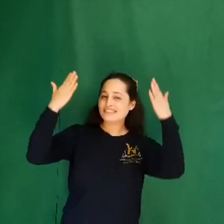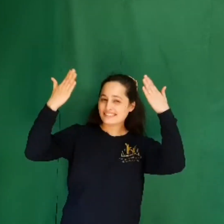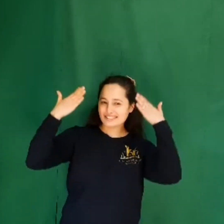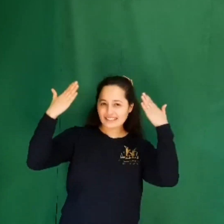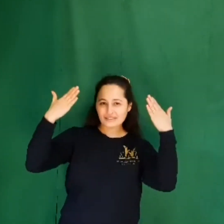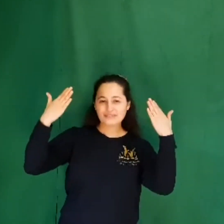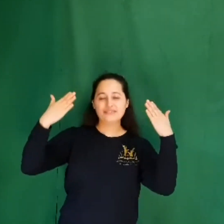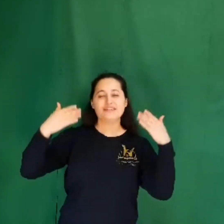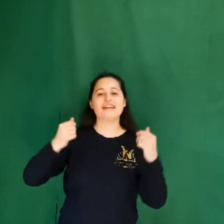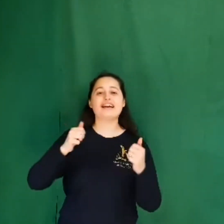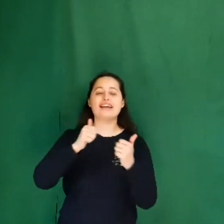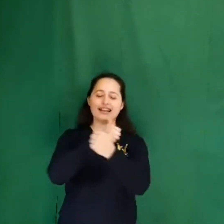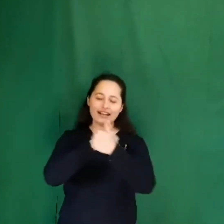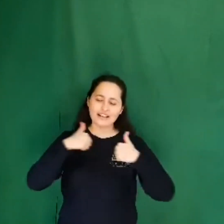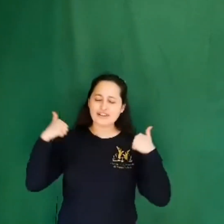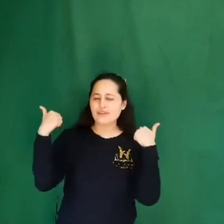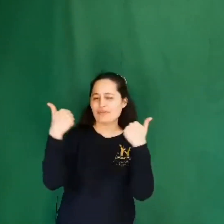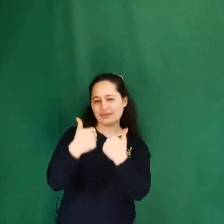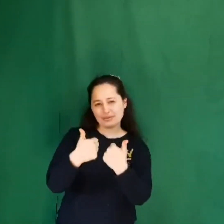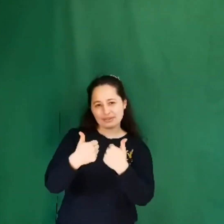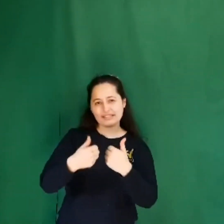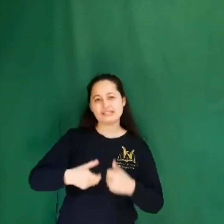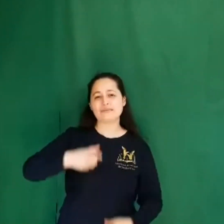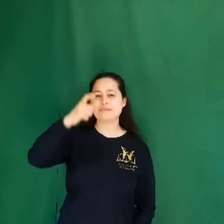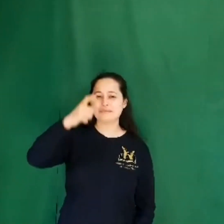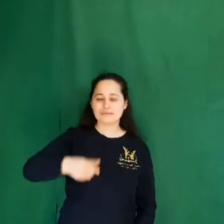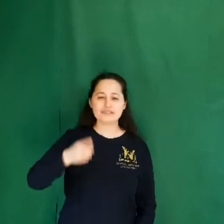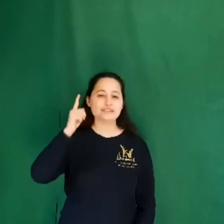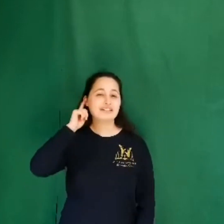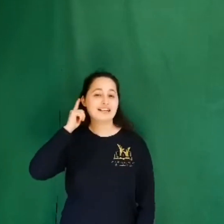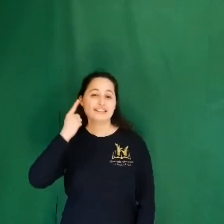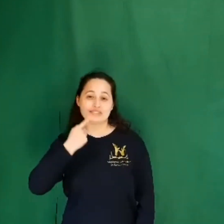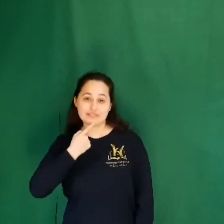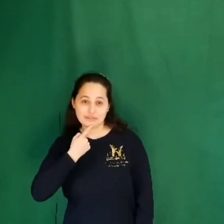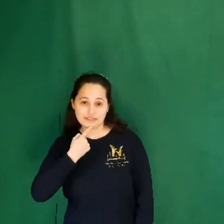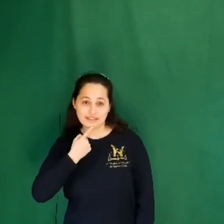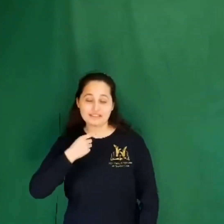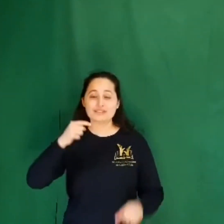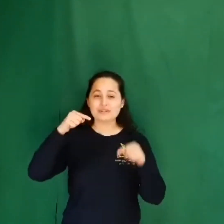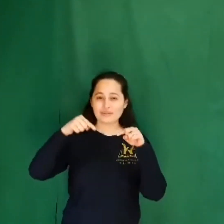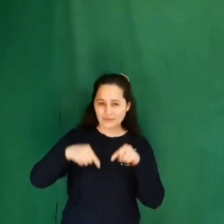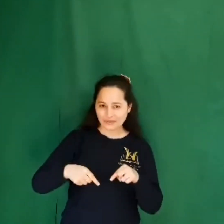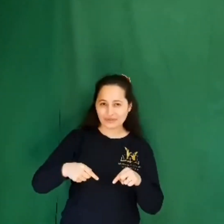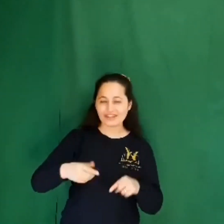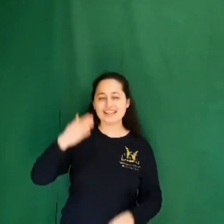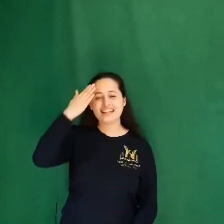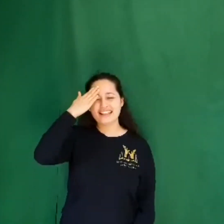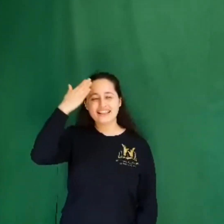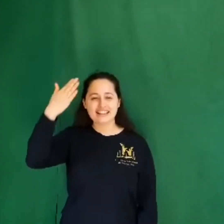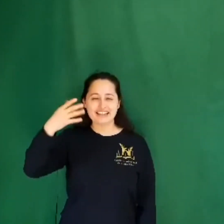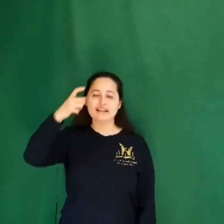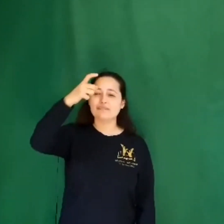cumplir Tu obra en mí no has terminado